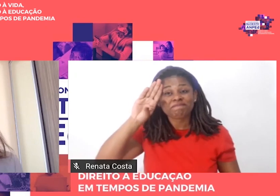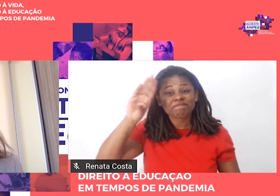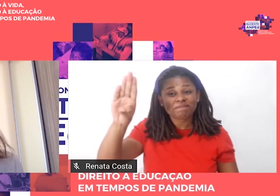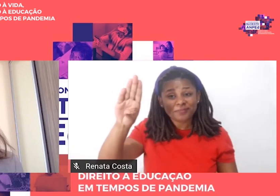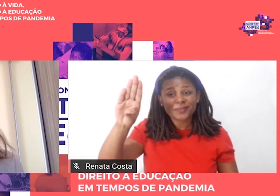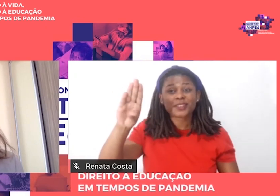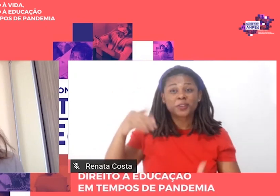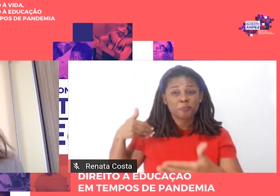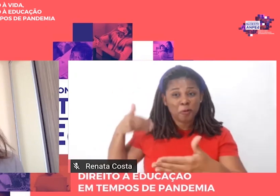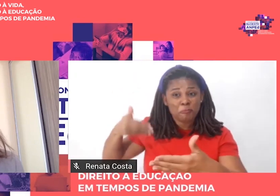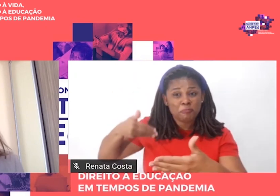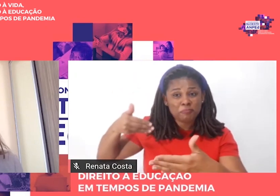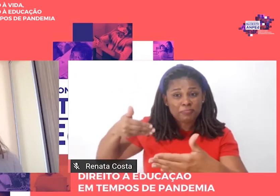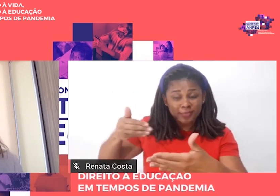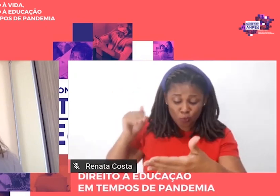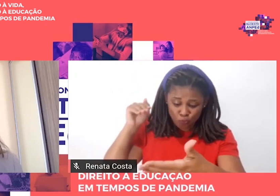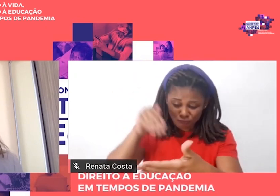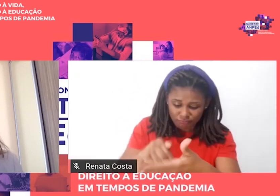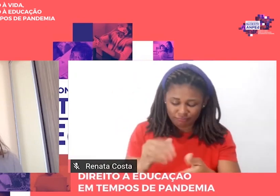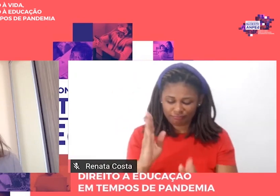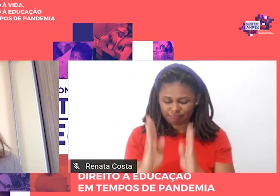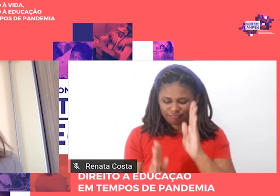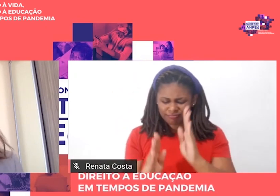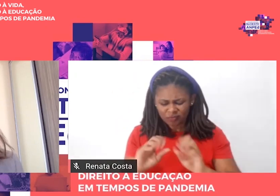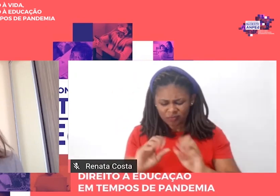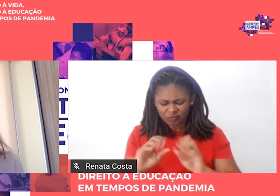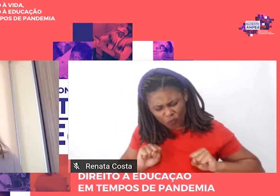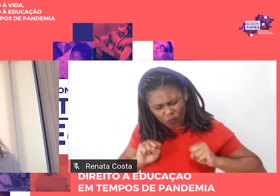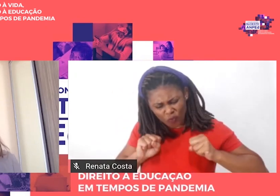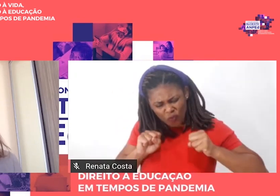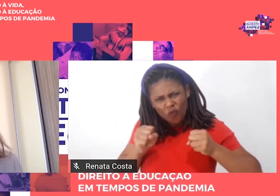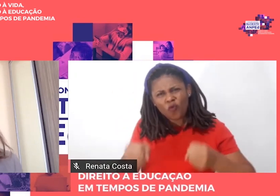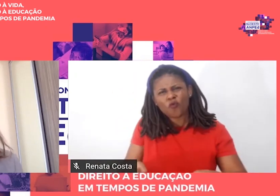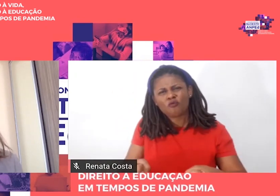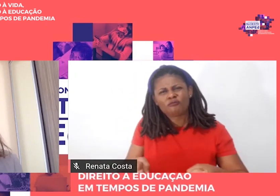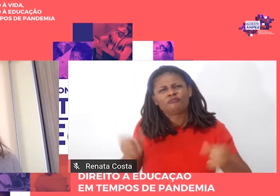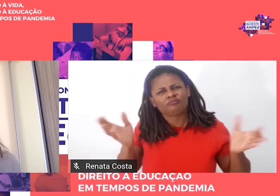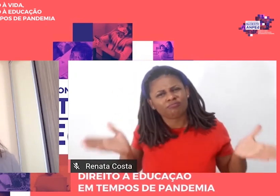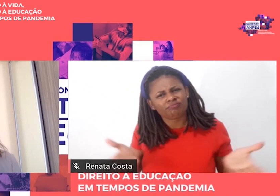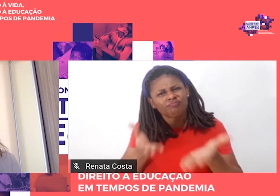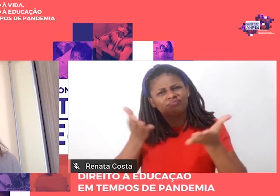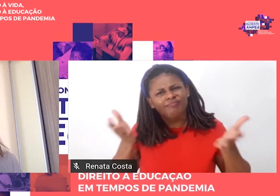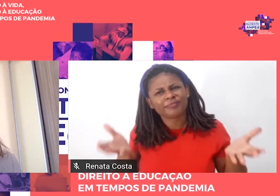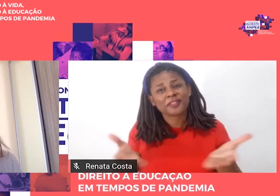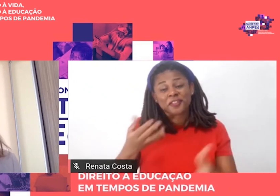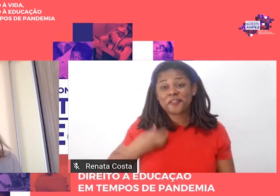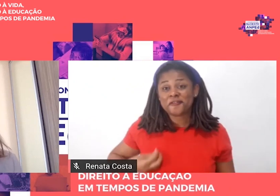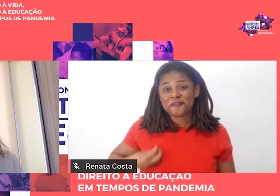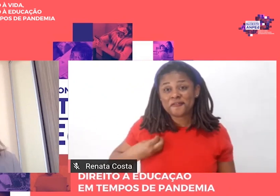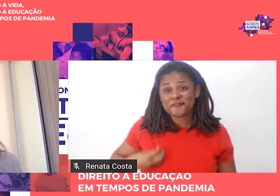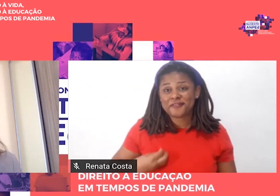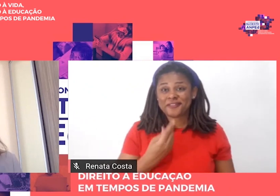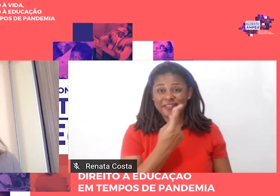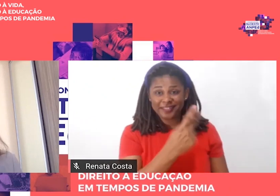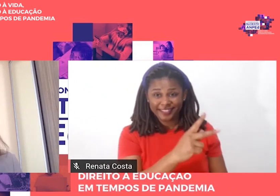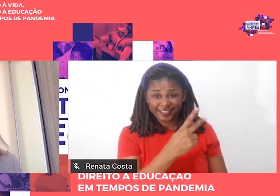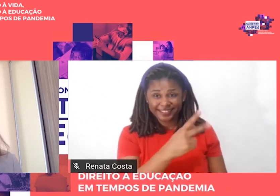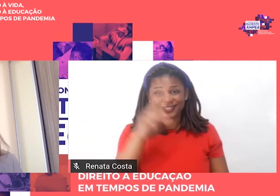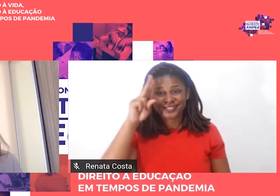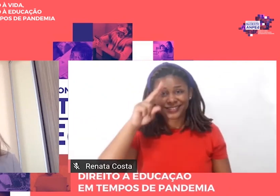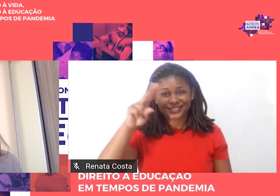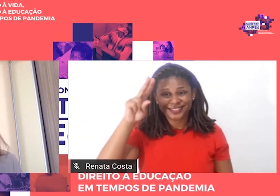um esforço muito grande de manter viva a sua história e de celebrar os grandes